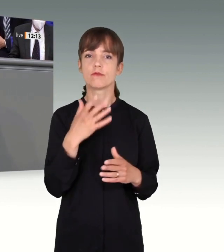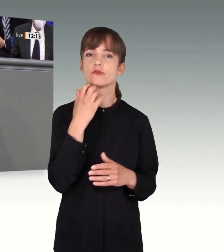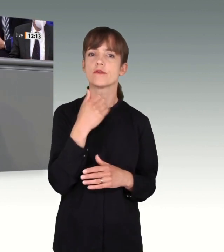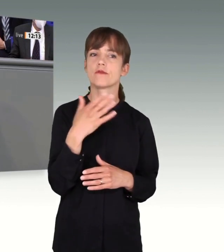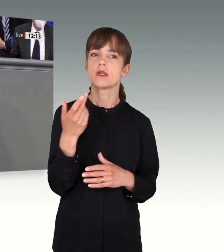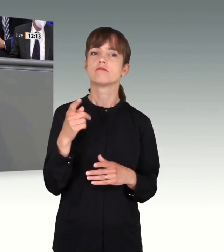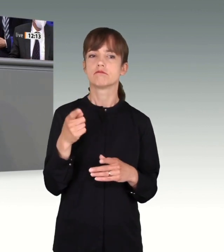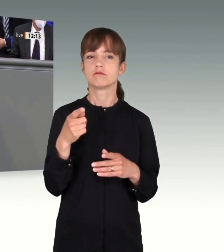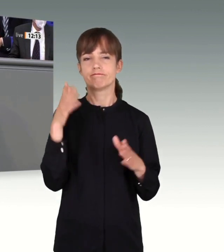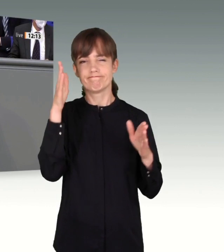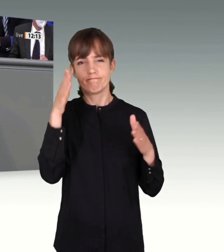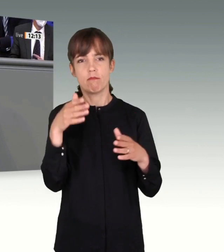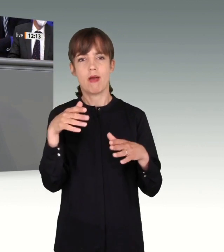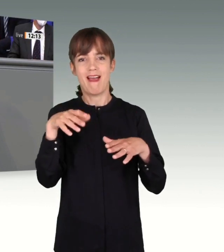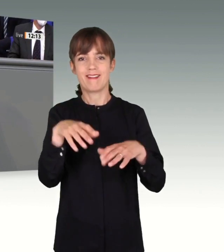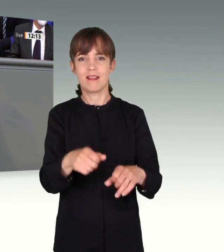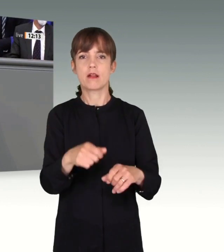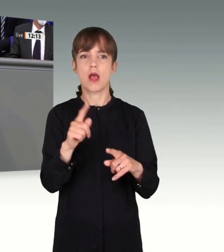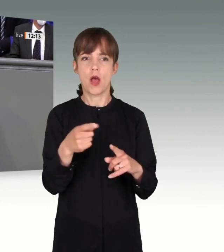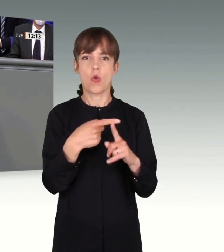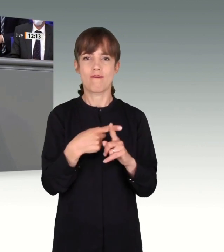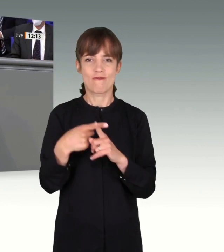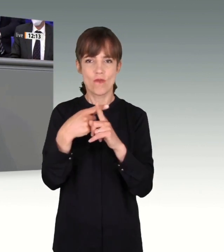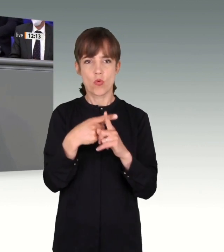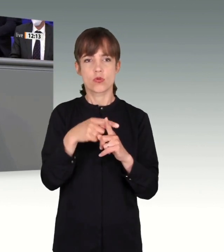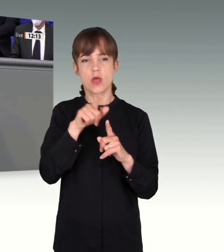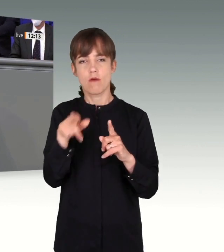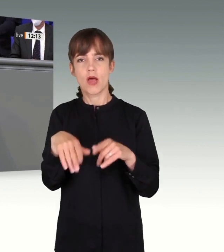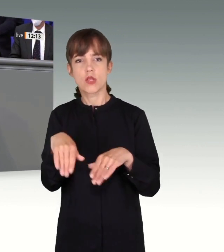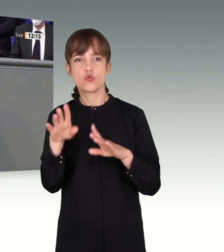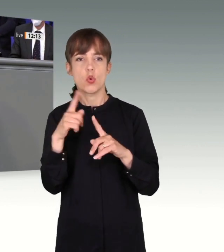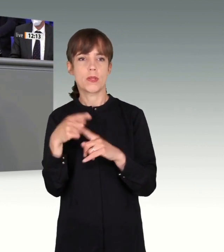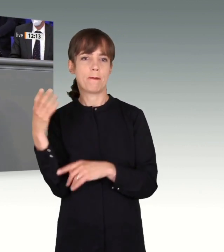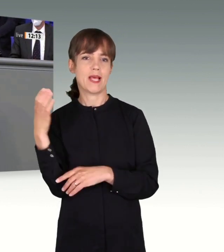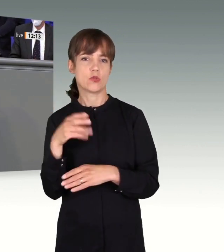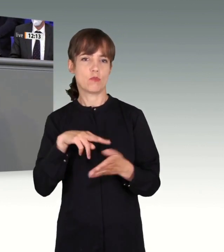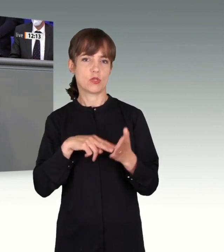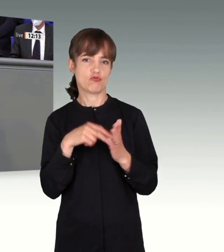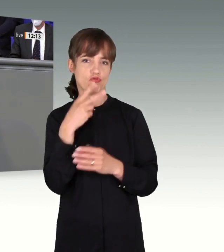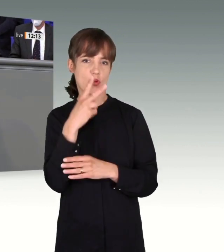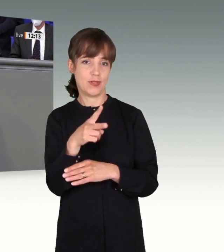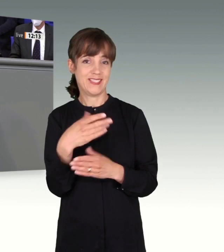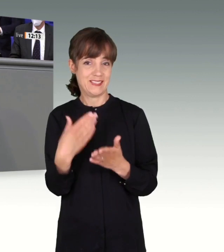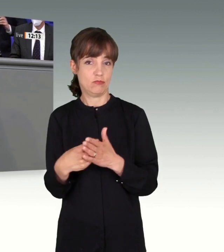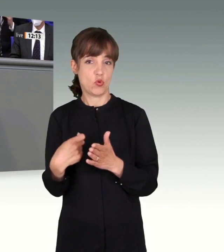2015 und den Islamismus und insbesondere islamischen Terrorismus. All das haben wir als Antrag nicht